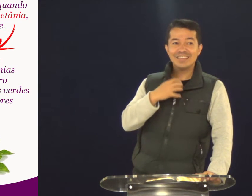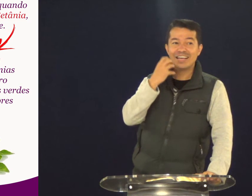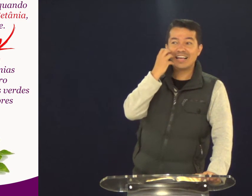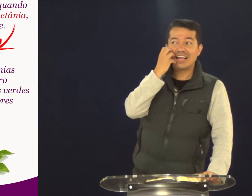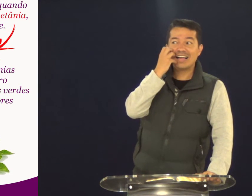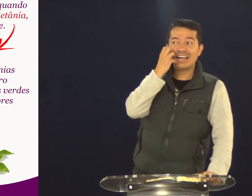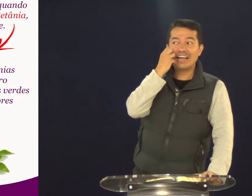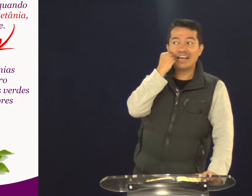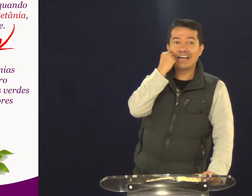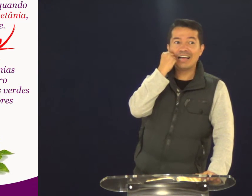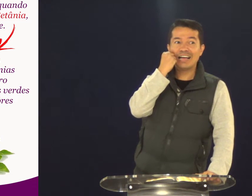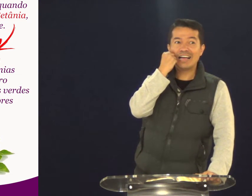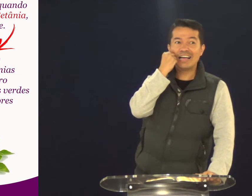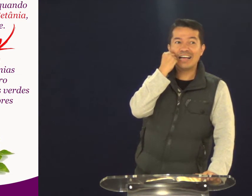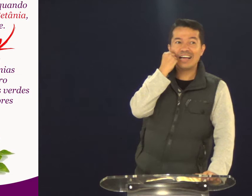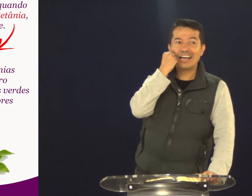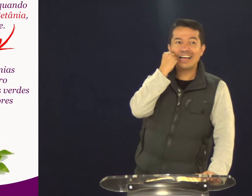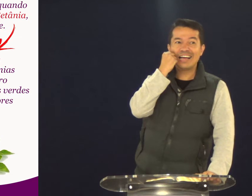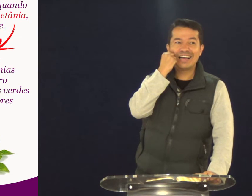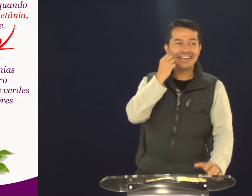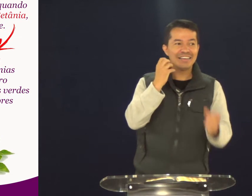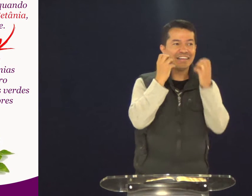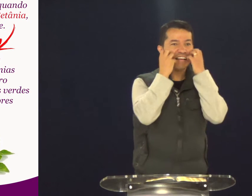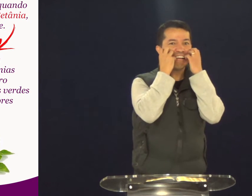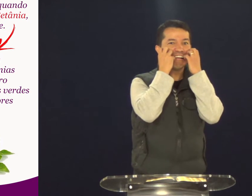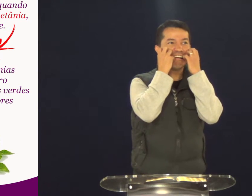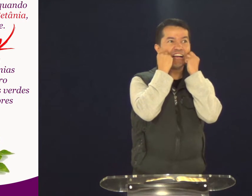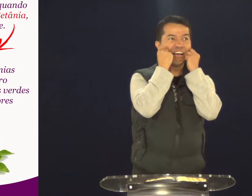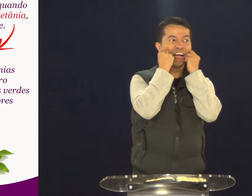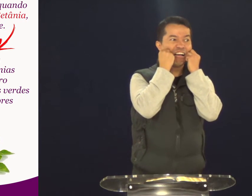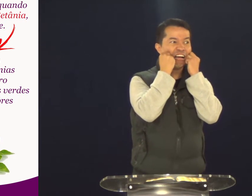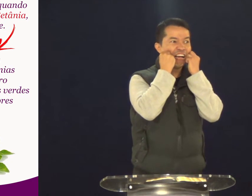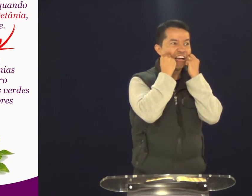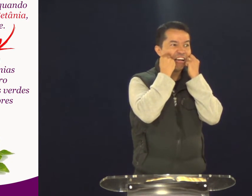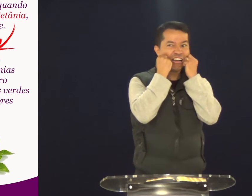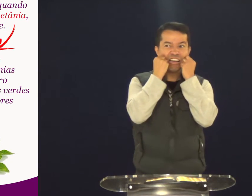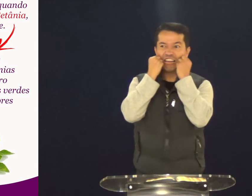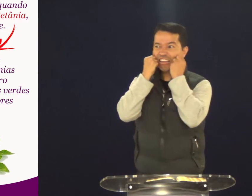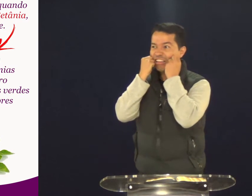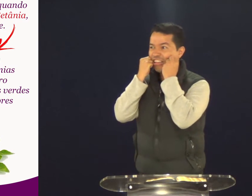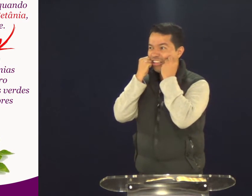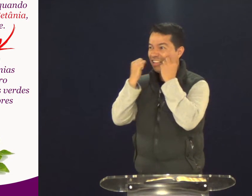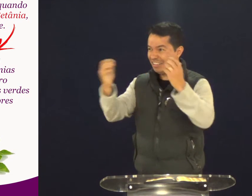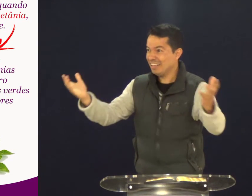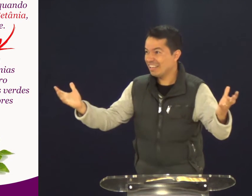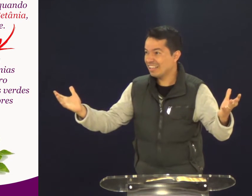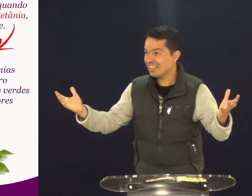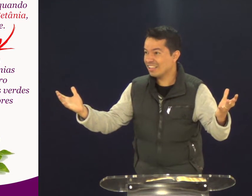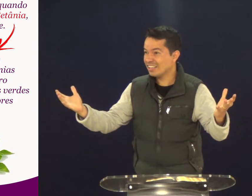O que você sente? Você fica meio magoado, não fica? Fica magoado, não é?